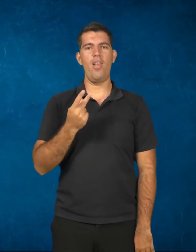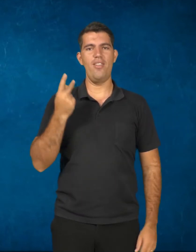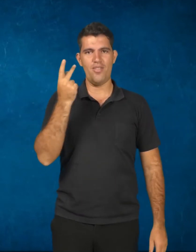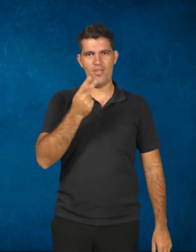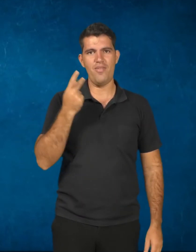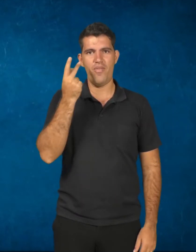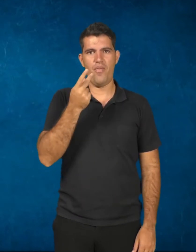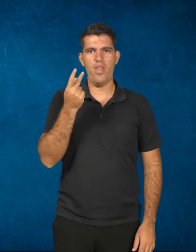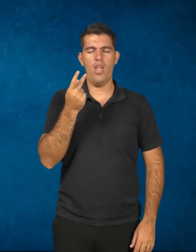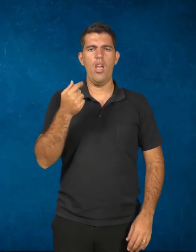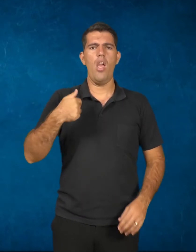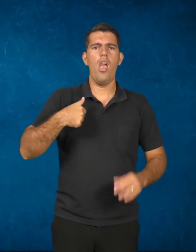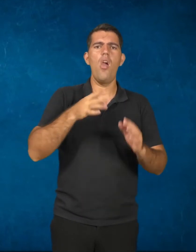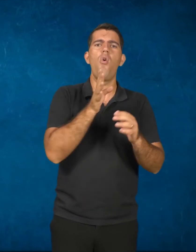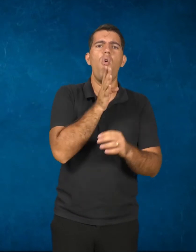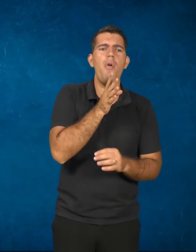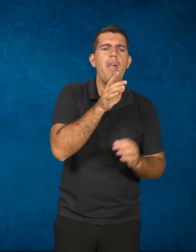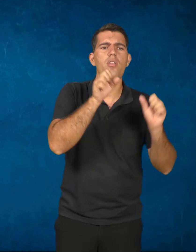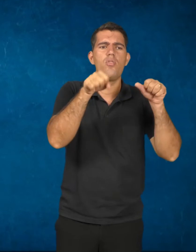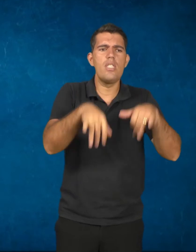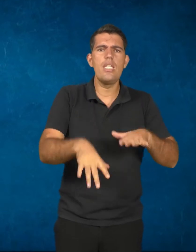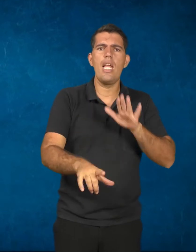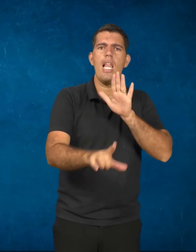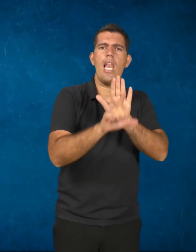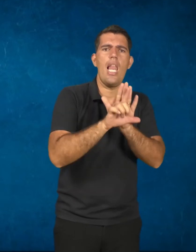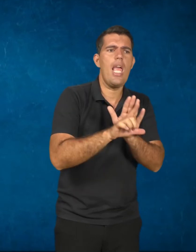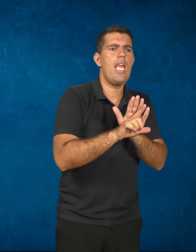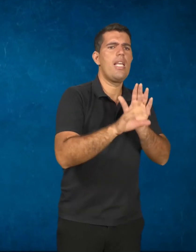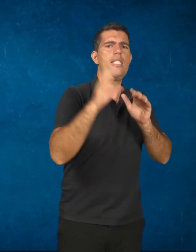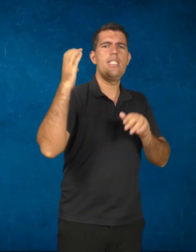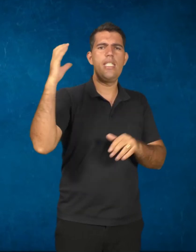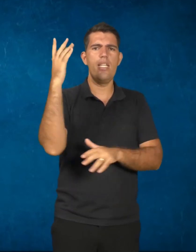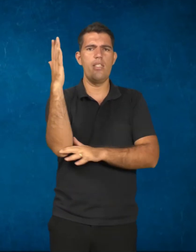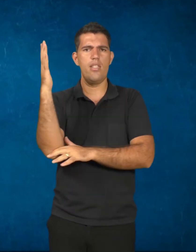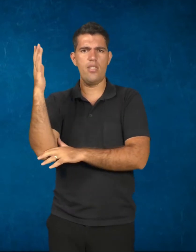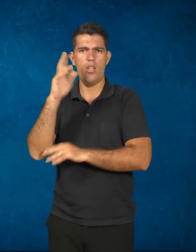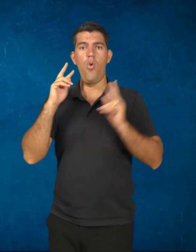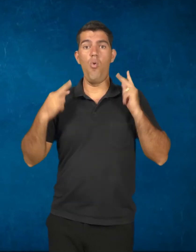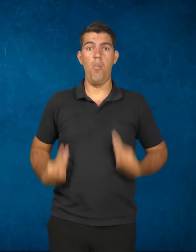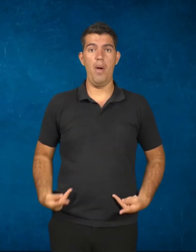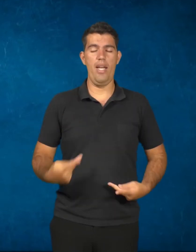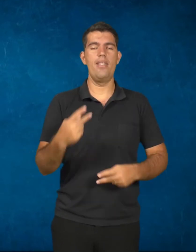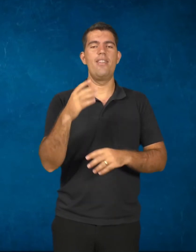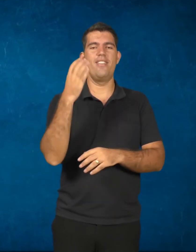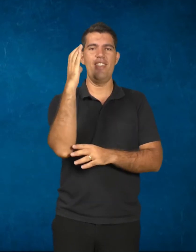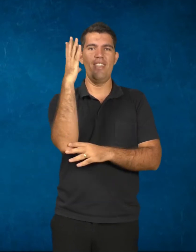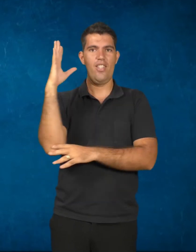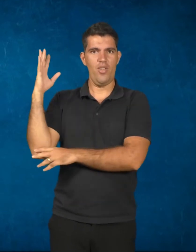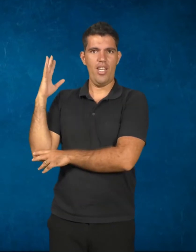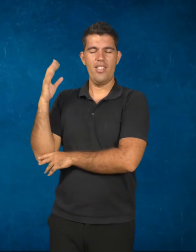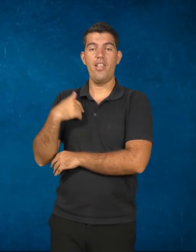ter o conhecimento das leis das ciências humanas e das ciências naturais, ele também